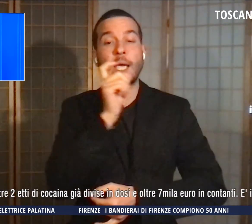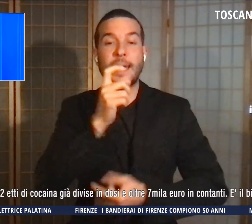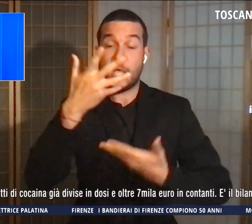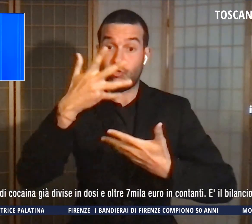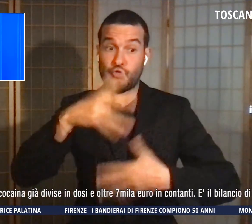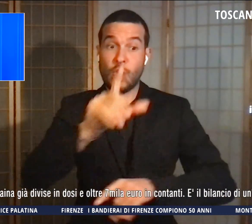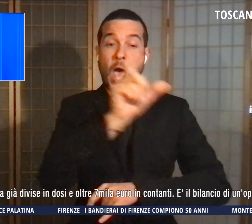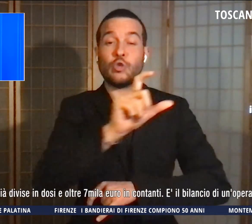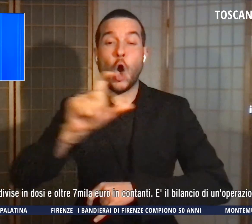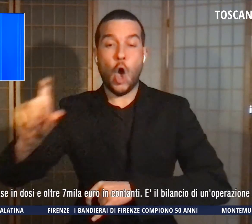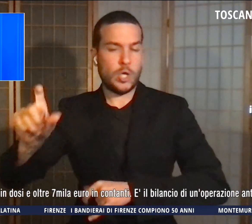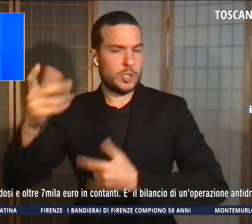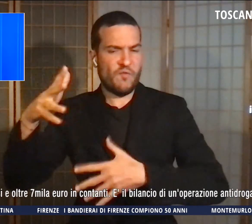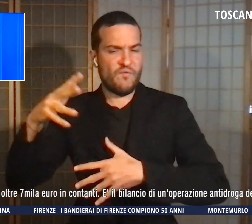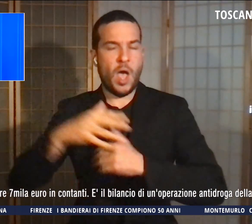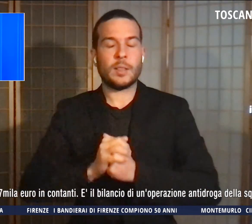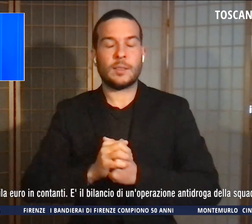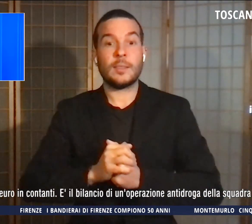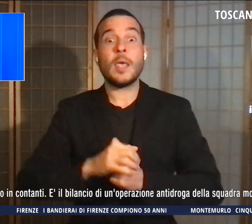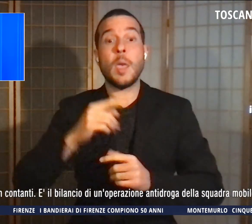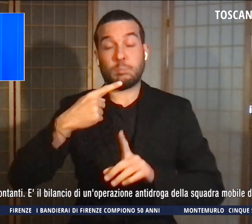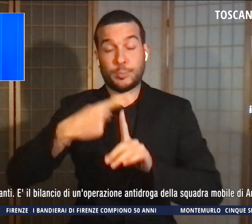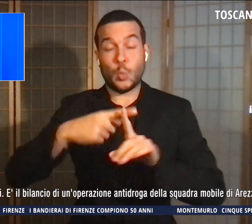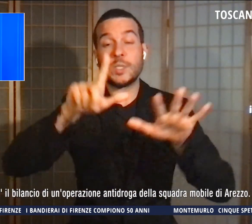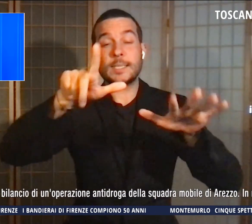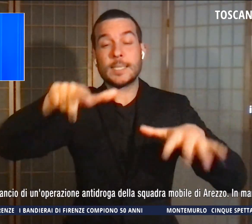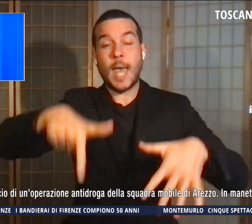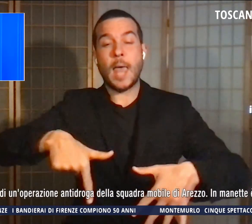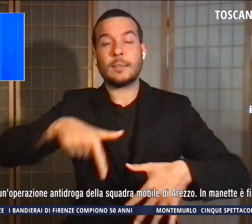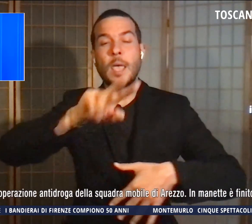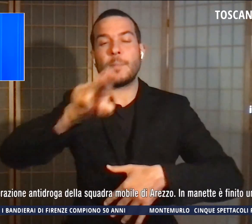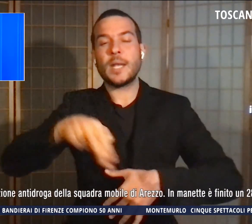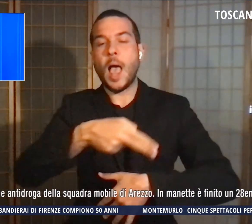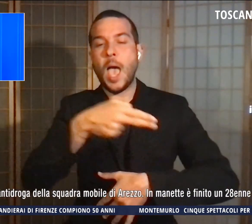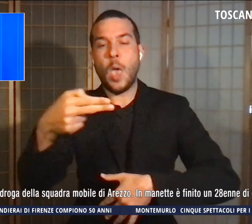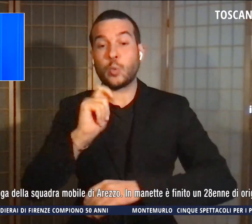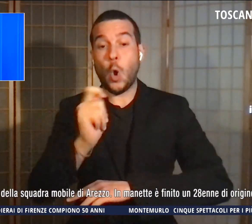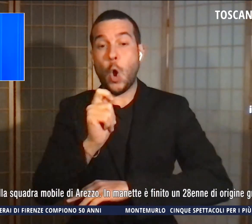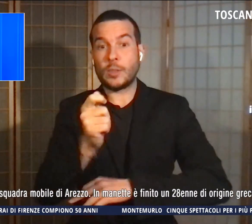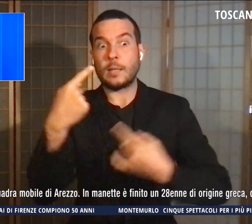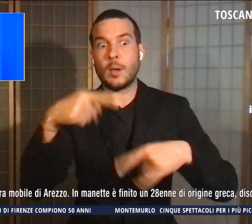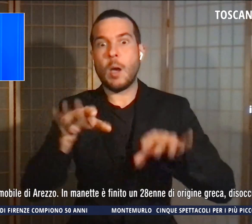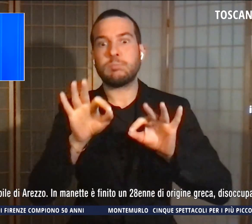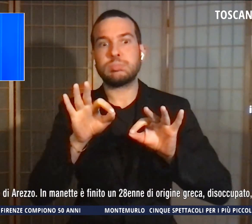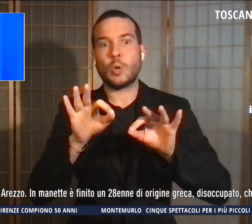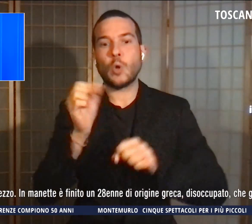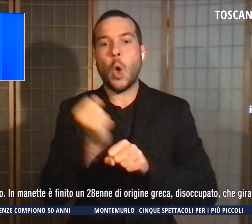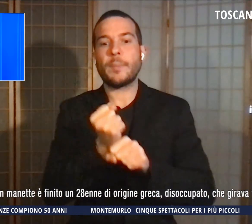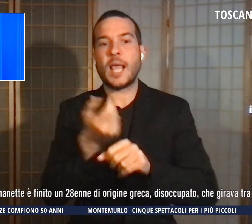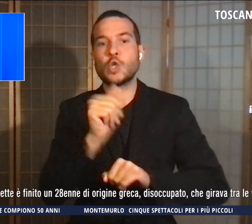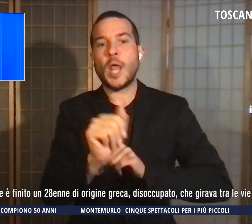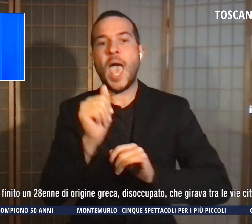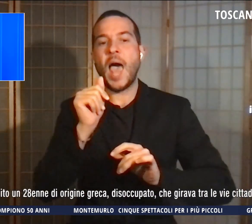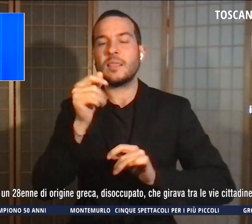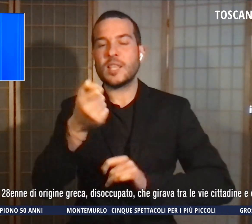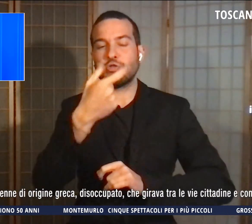e oltre 7 mila euro in contanti è il bilancio di un'operazione antidroga della squadra mobile di Arezzo. In